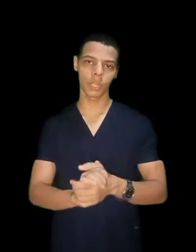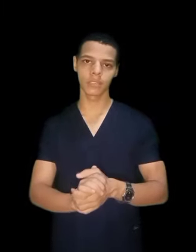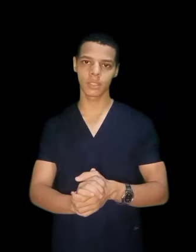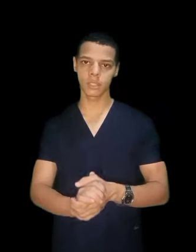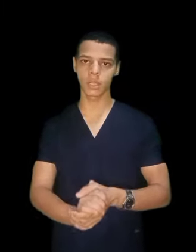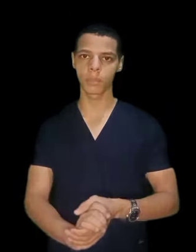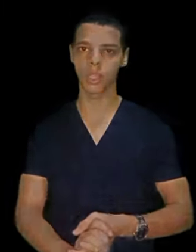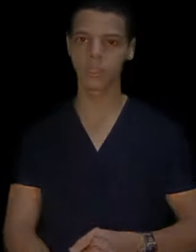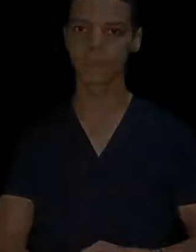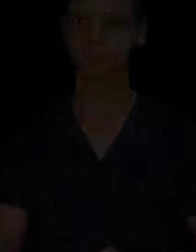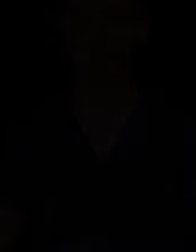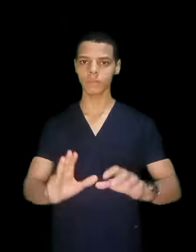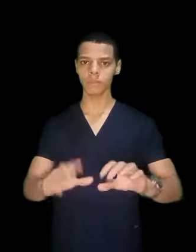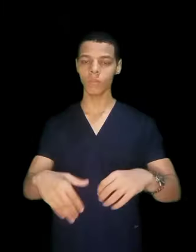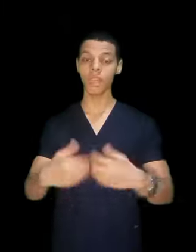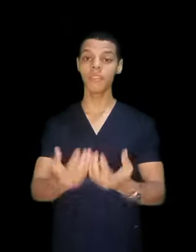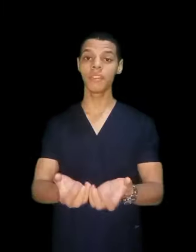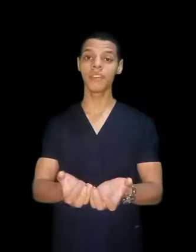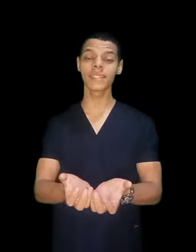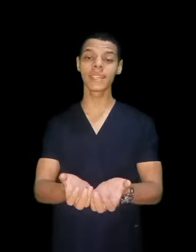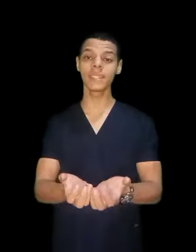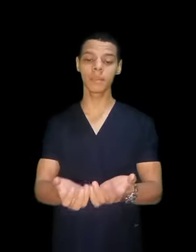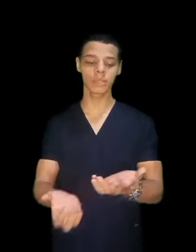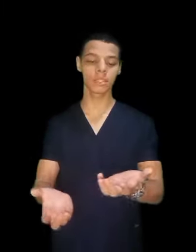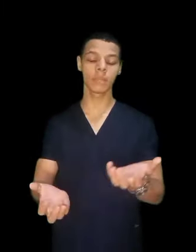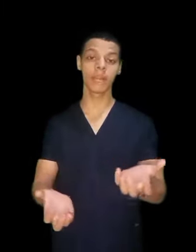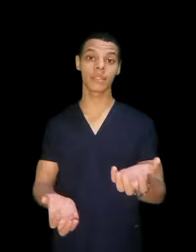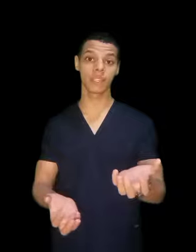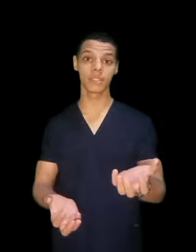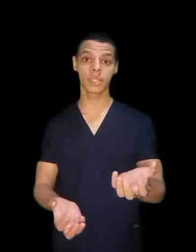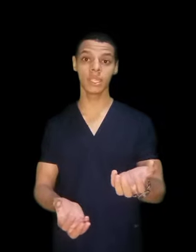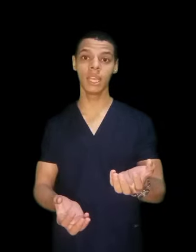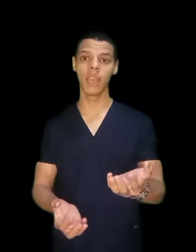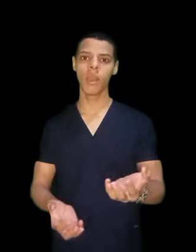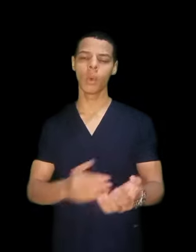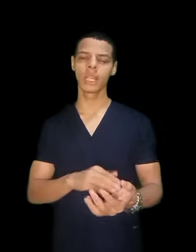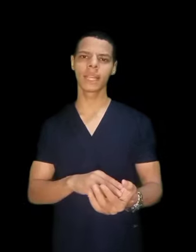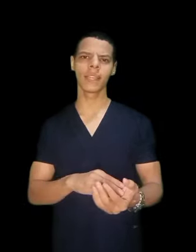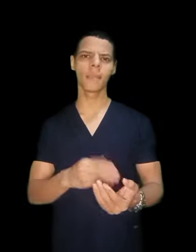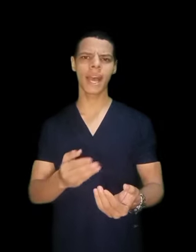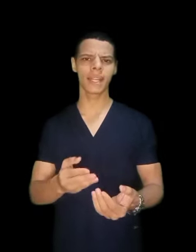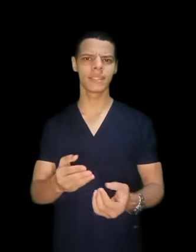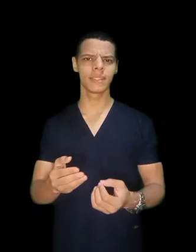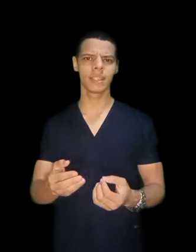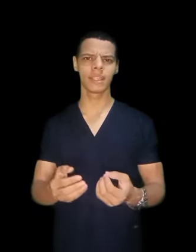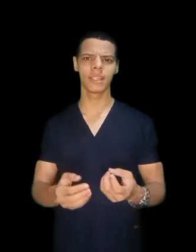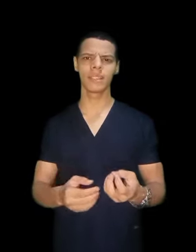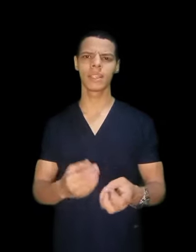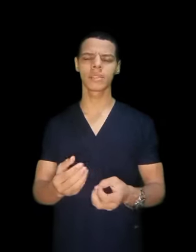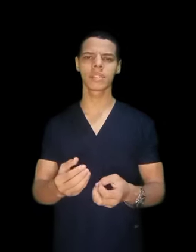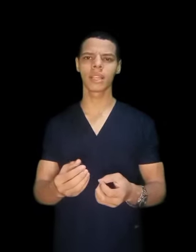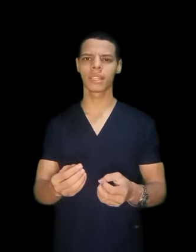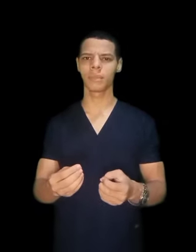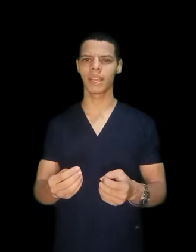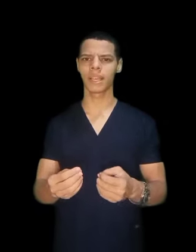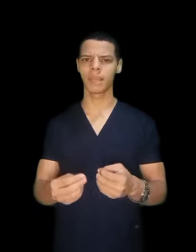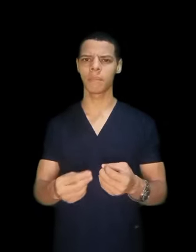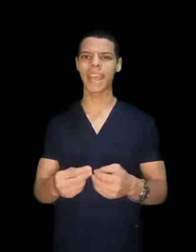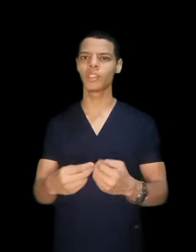كلية التمريد في فئة تانية بسط لي معهد فاني صحي وقيتلك ده معهد انت اصلا هتبقى معك